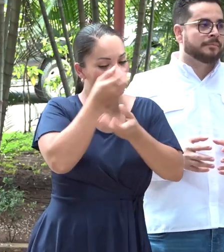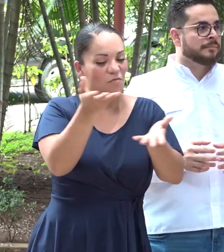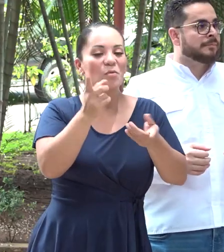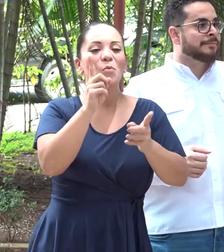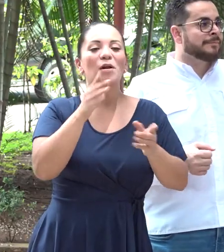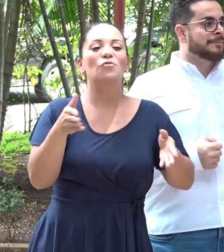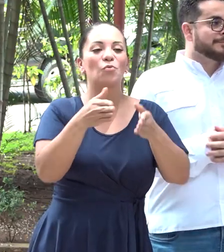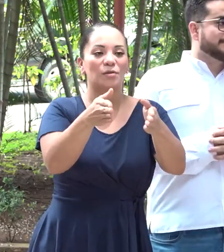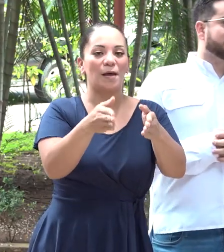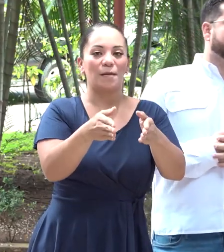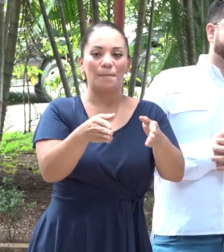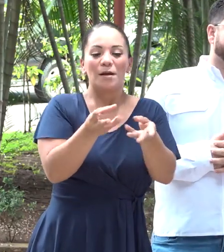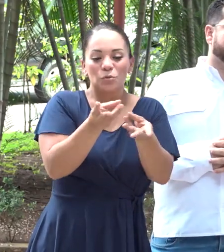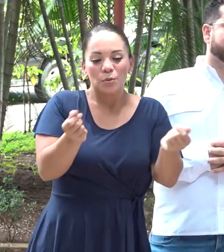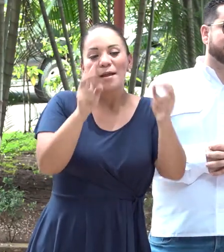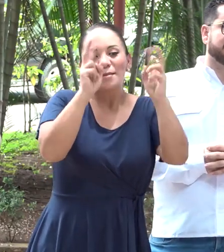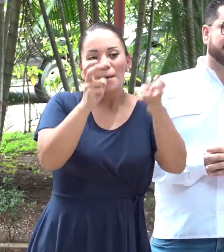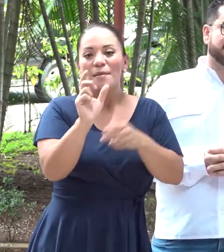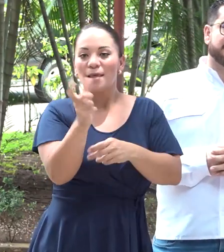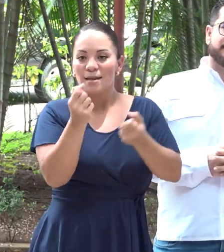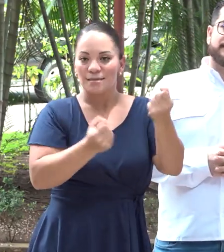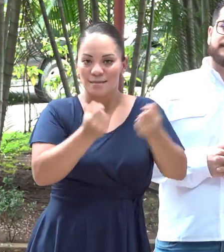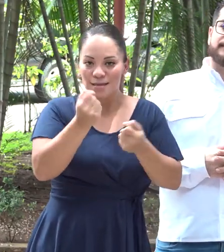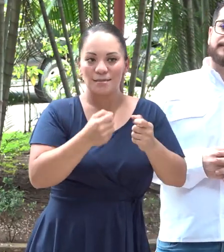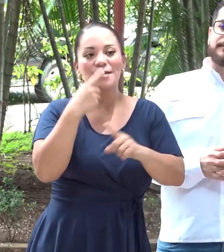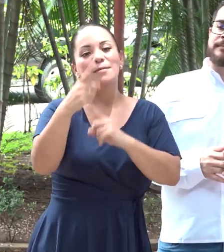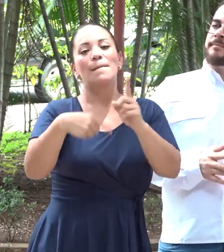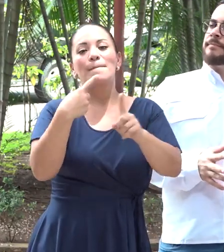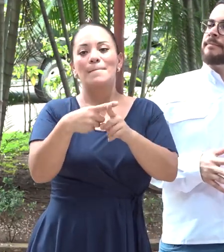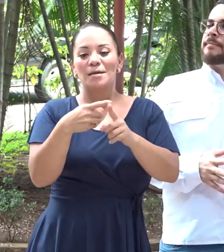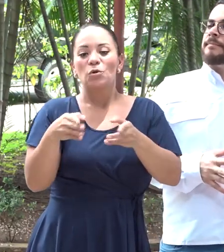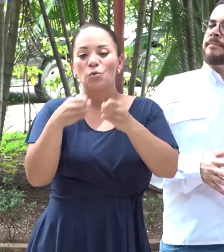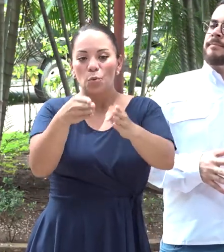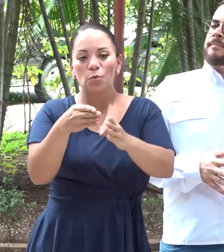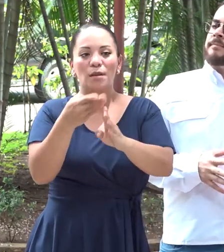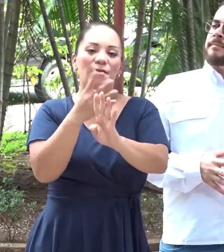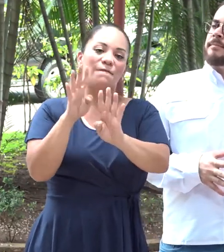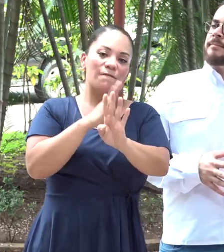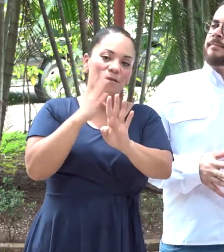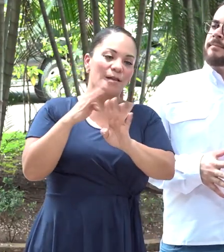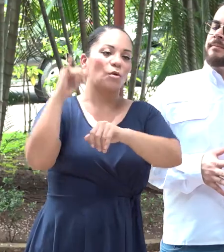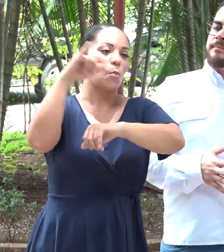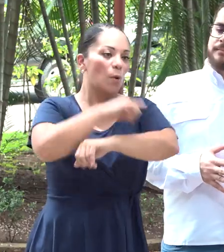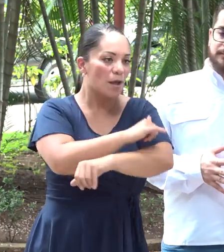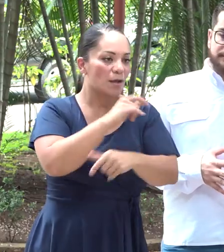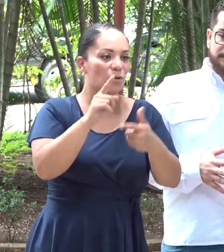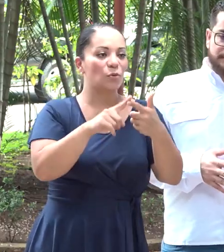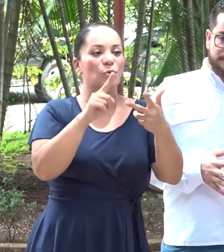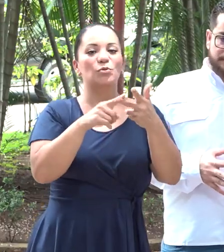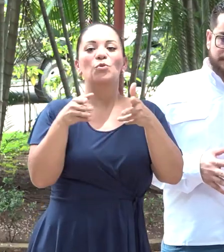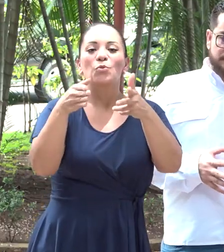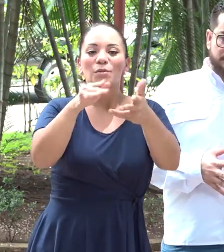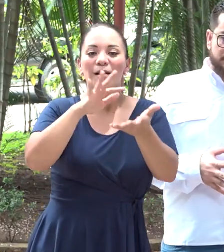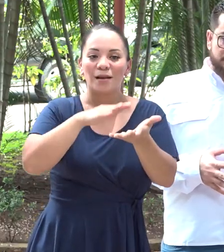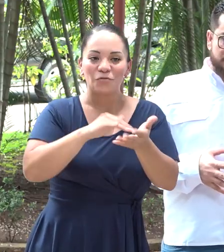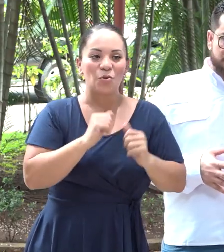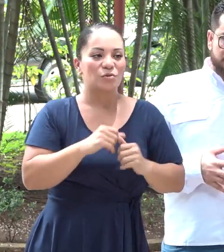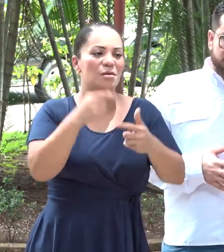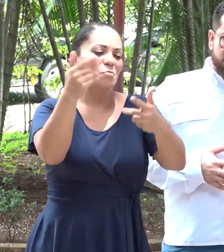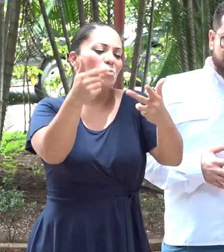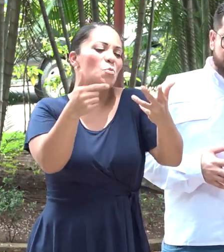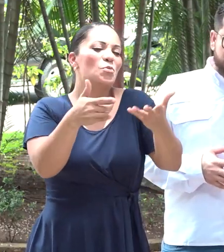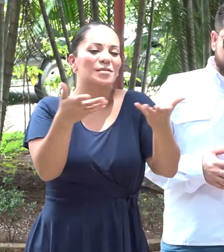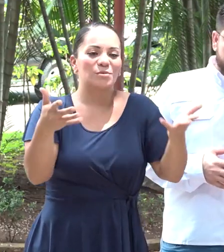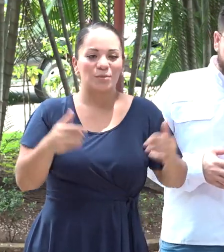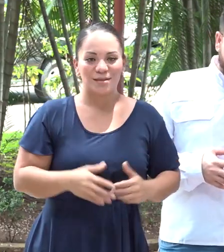ruta de las licencias, como hemos anunciado la ruta de las filas en los aeropuertos, la ruta del arroz y tantas otras